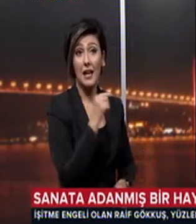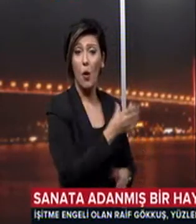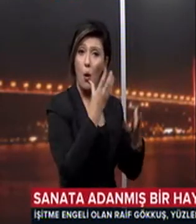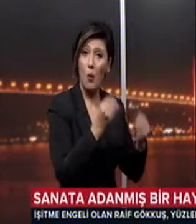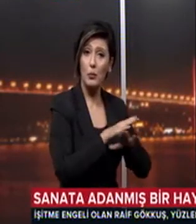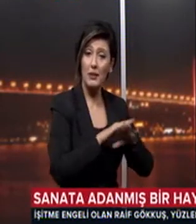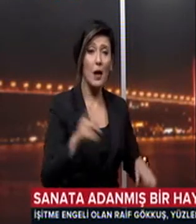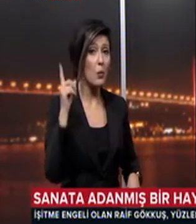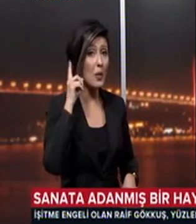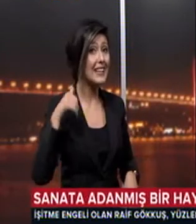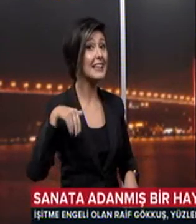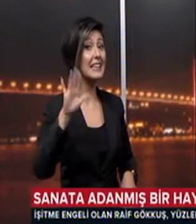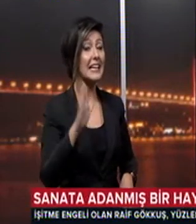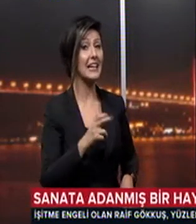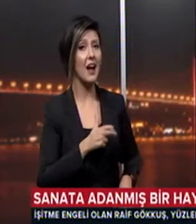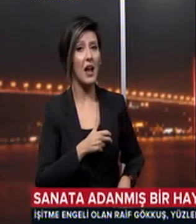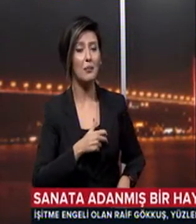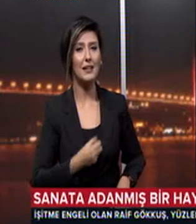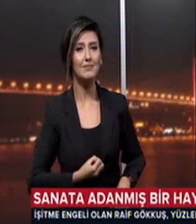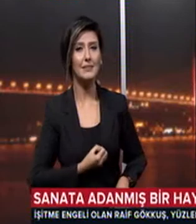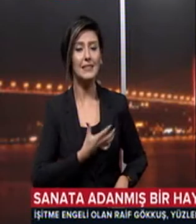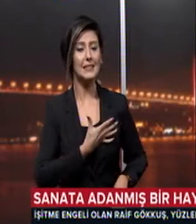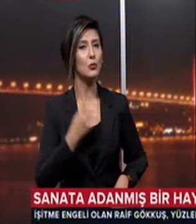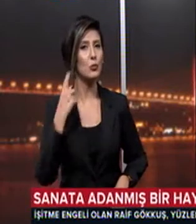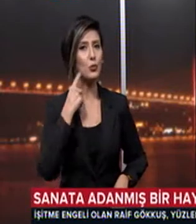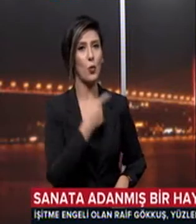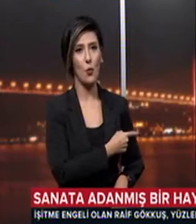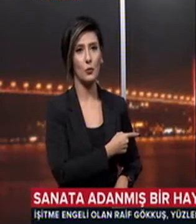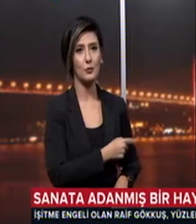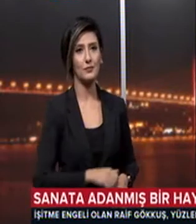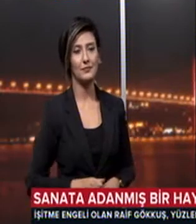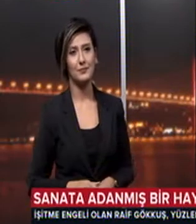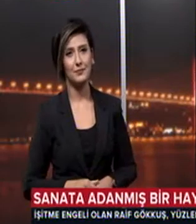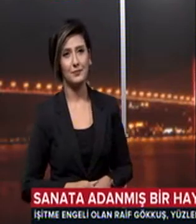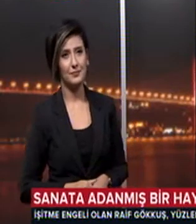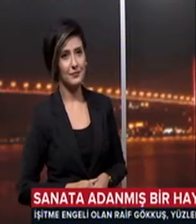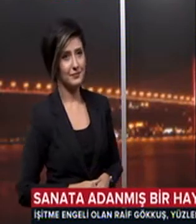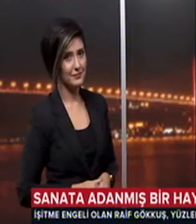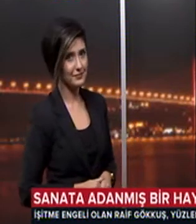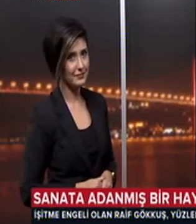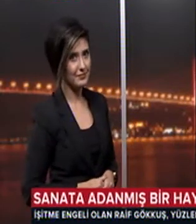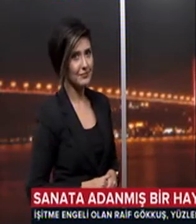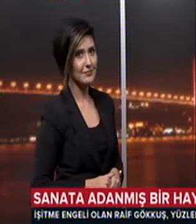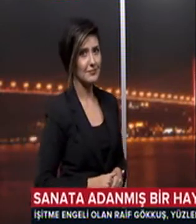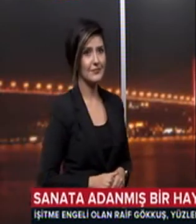bitenleri kulağıyla değil, kalbiyle, hisleriyle duyanlardan İşitme engelliler okulumdan mezunum,